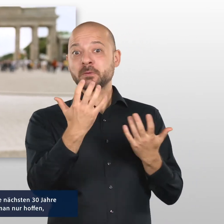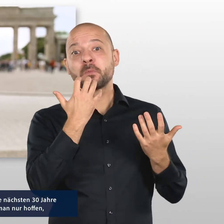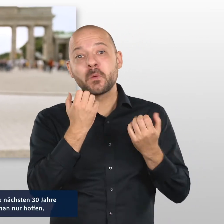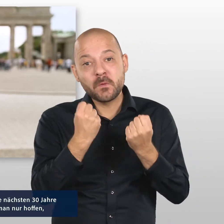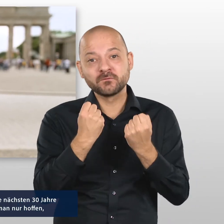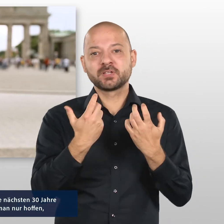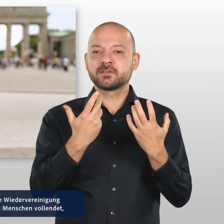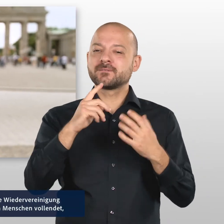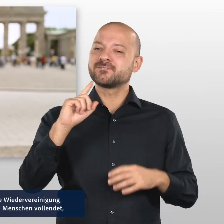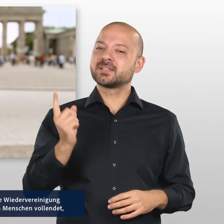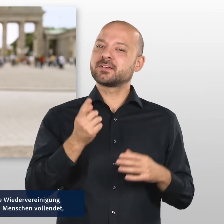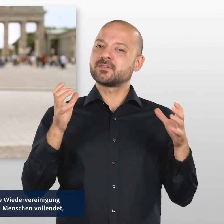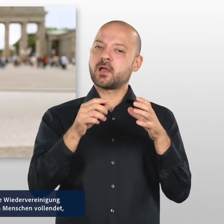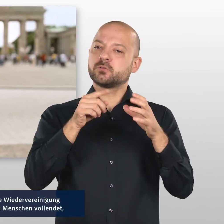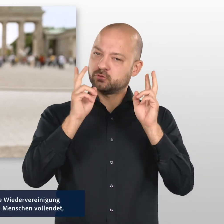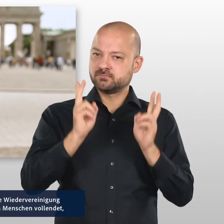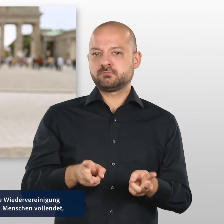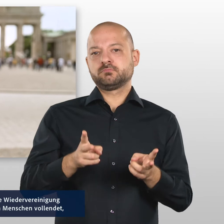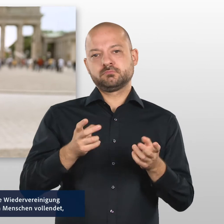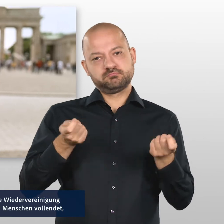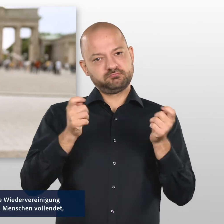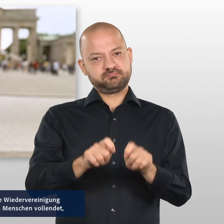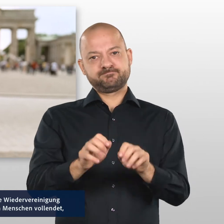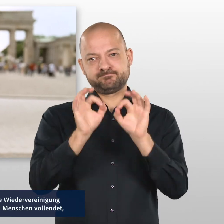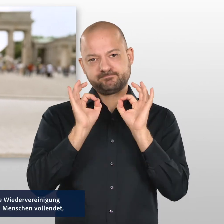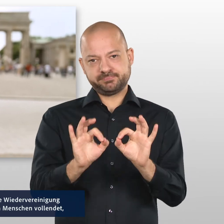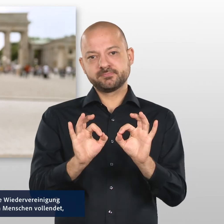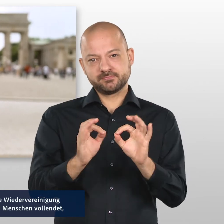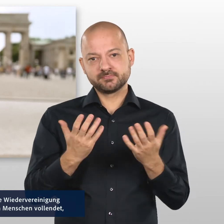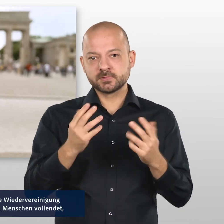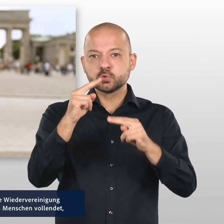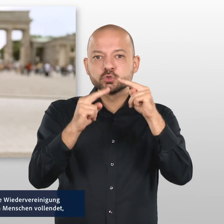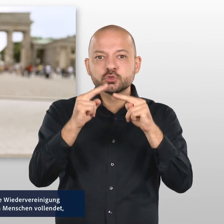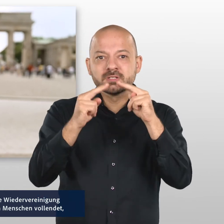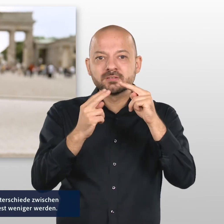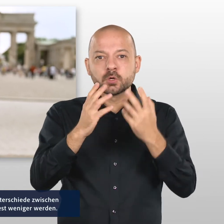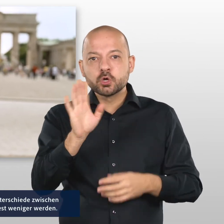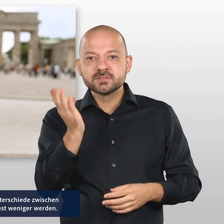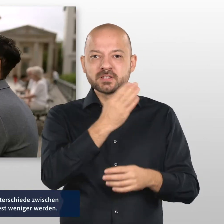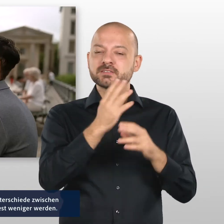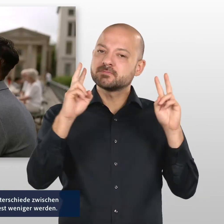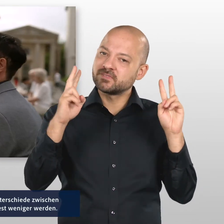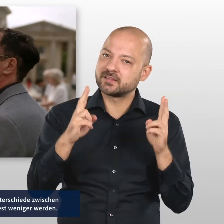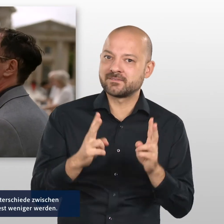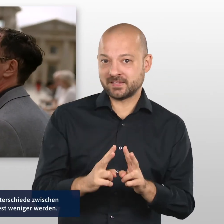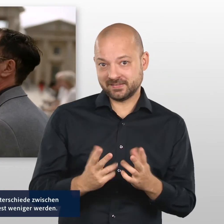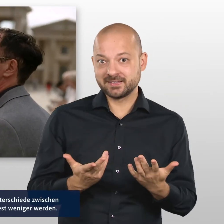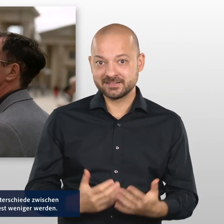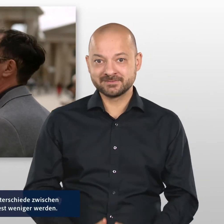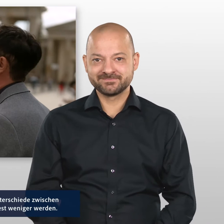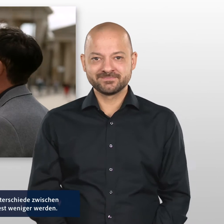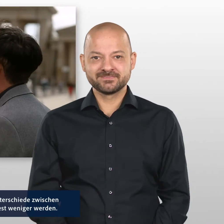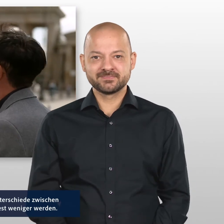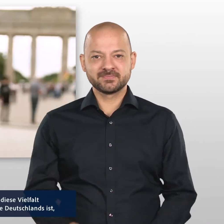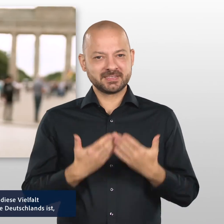kann man nur hoffen, dass die Wiedervereinigung zwischen den Menschen sich vollendet, dass die Unterschiede zwischen Ost und West